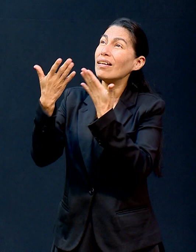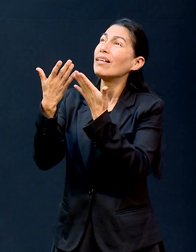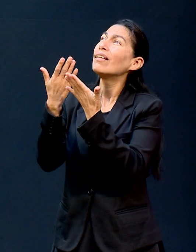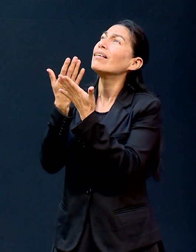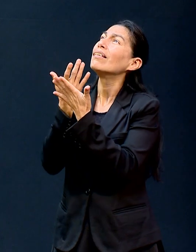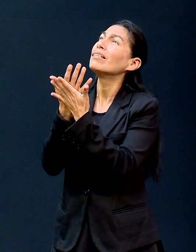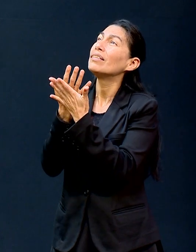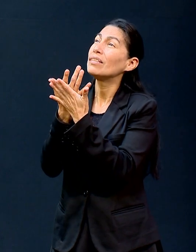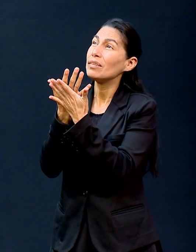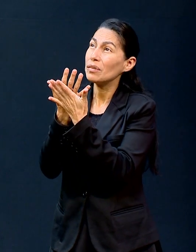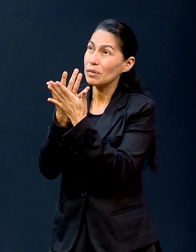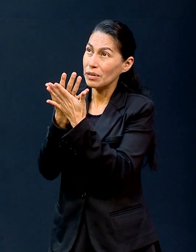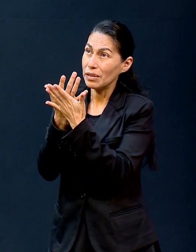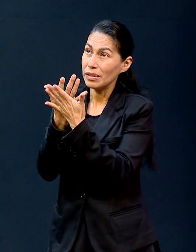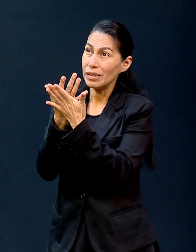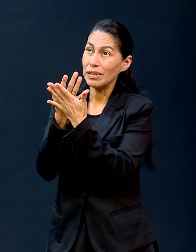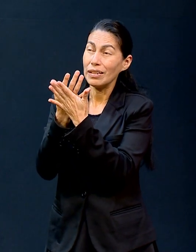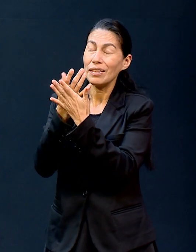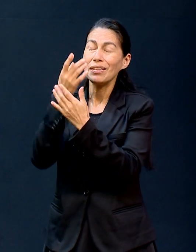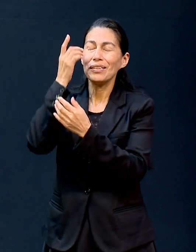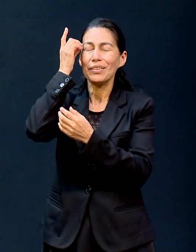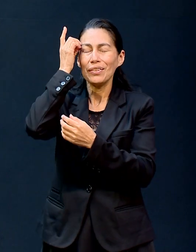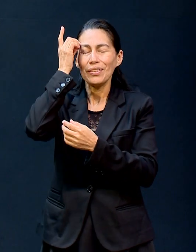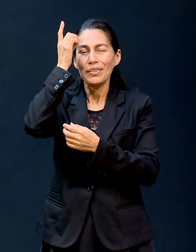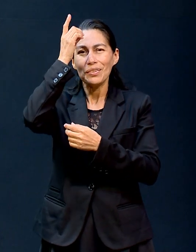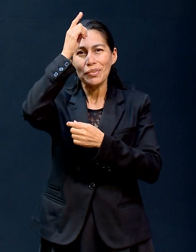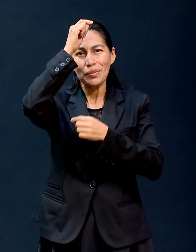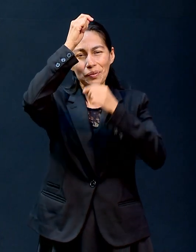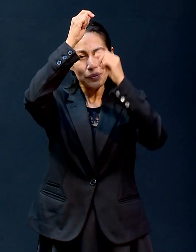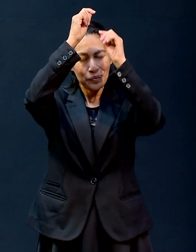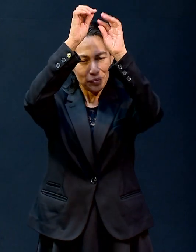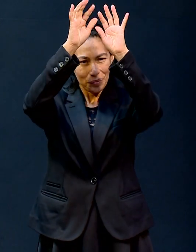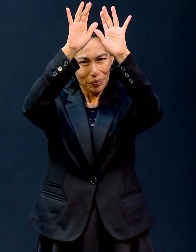y así Dios proveerá